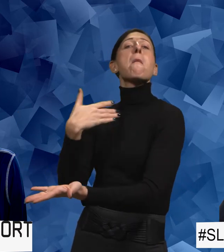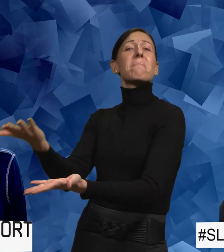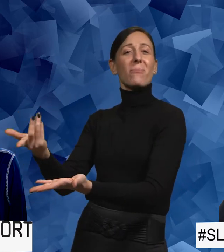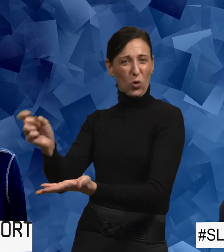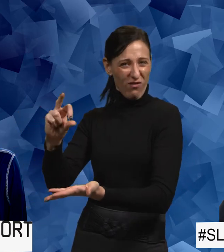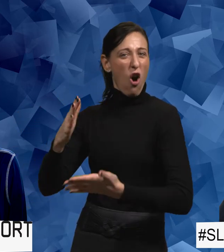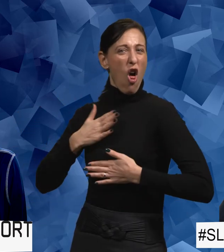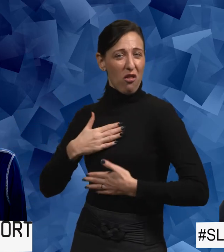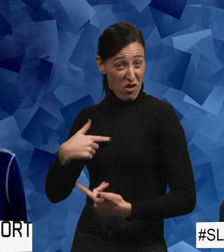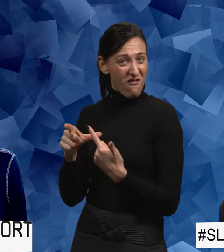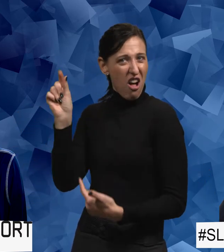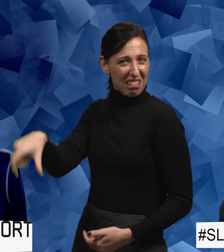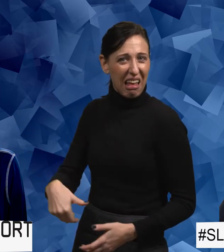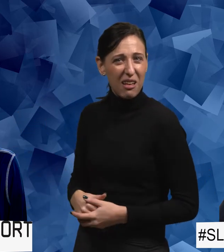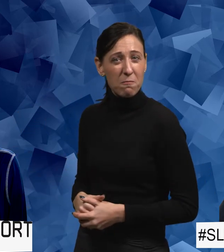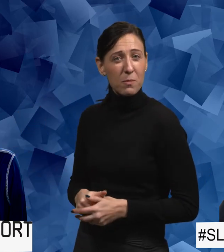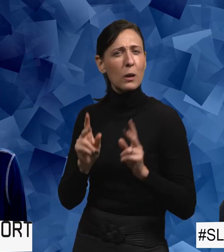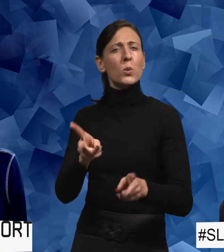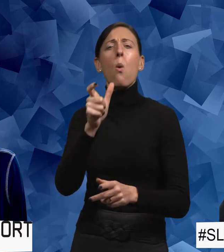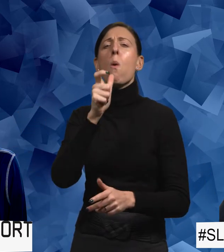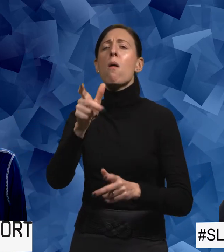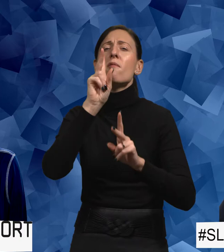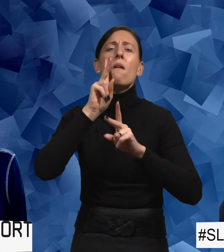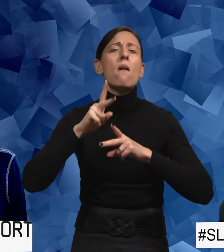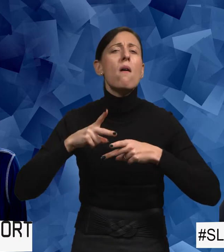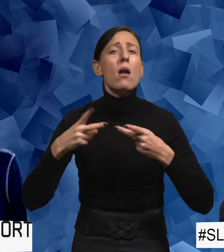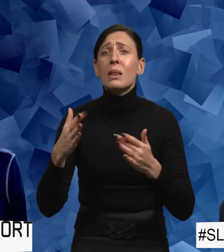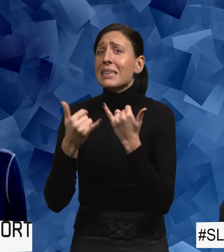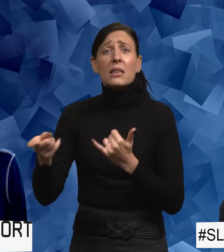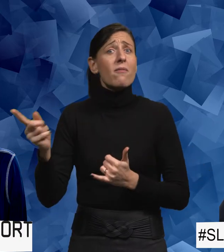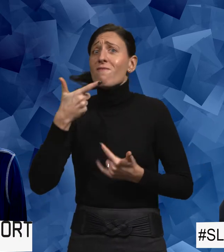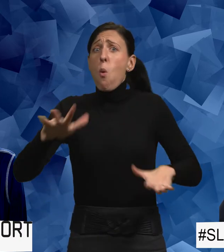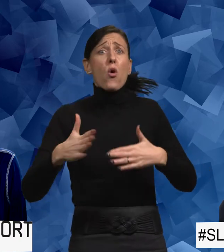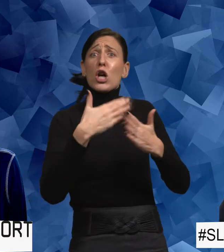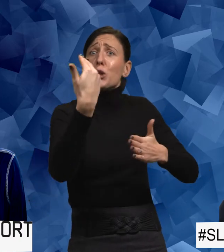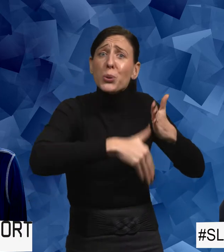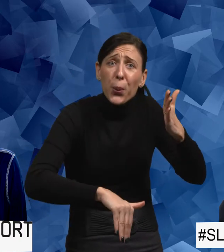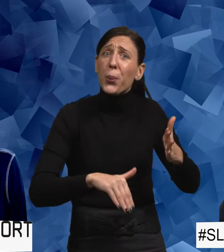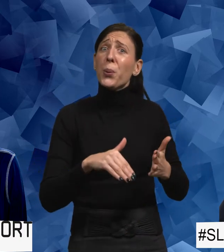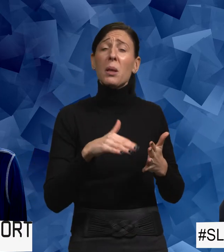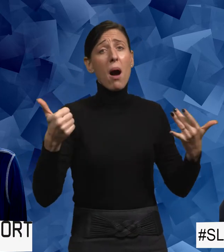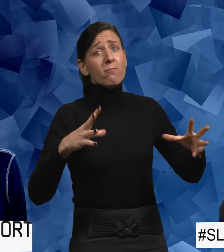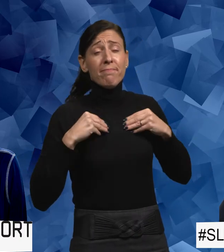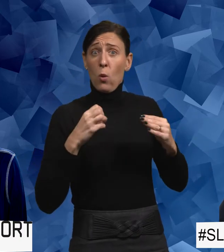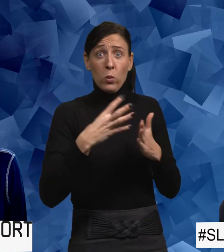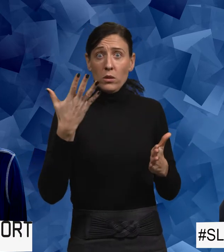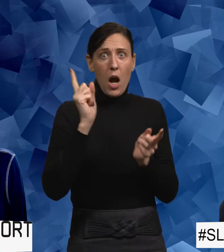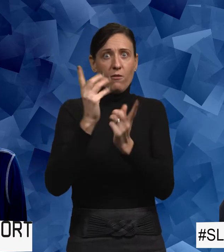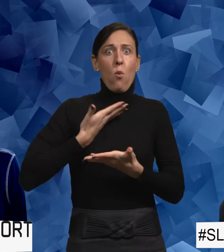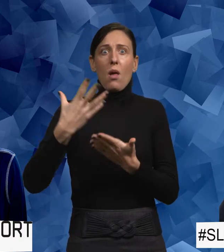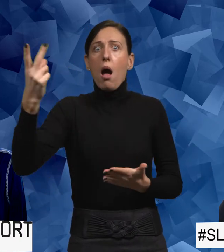att jag är med dig. Och många som inte heller vågar göra slut. För då kanske de inte får någon kille mera. Det är många kvinnor jag har